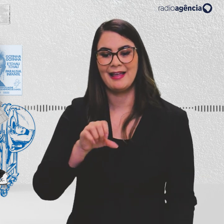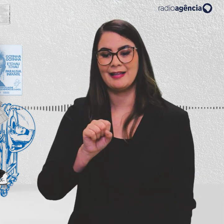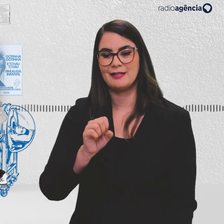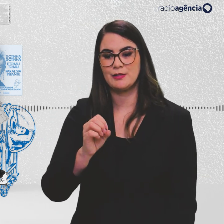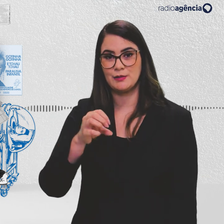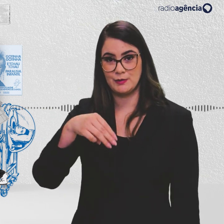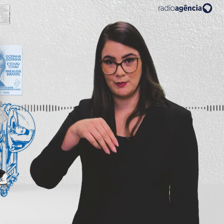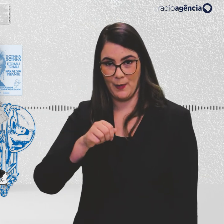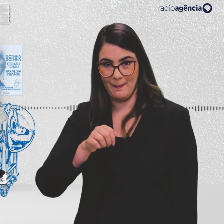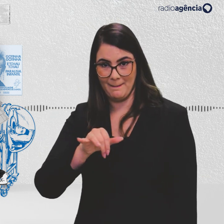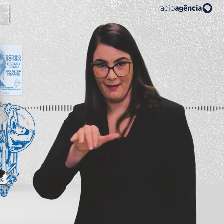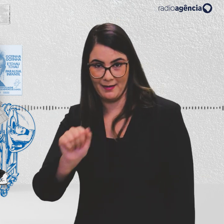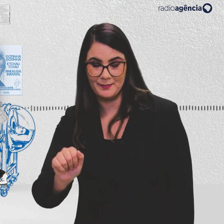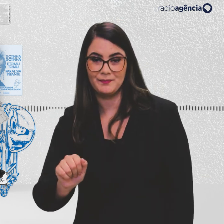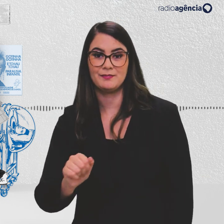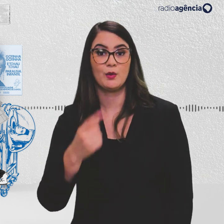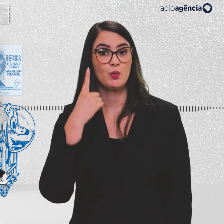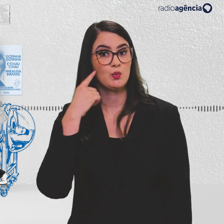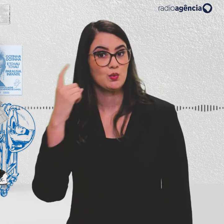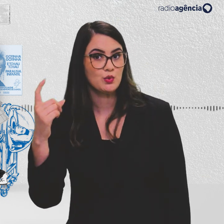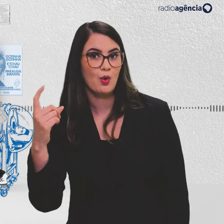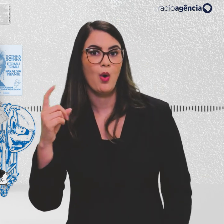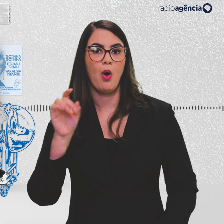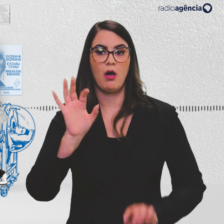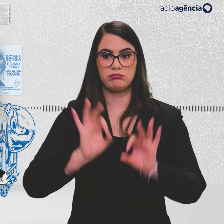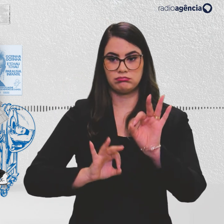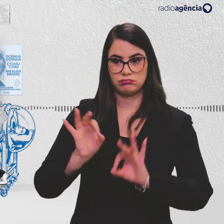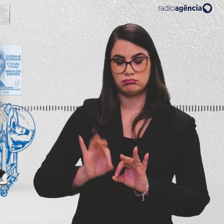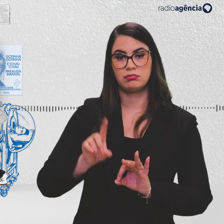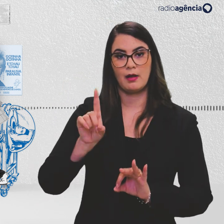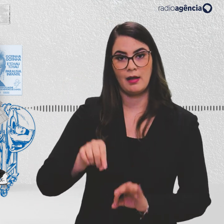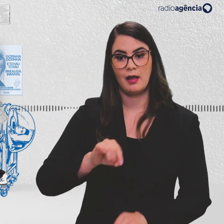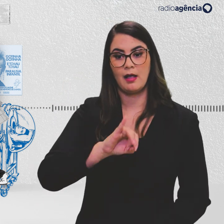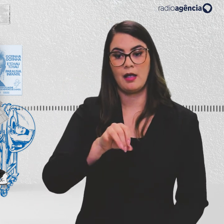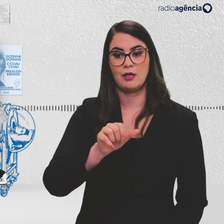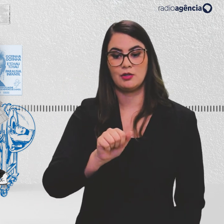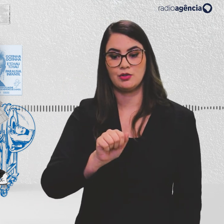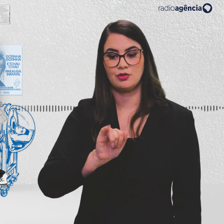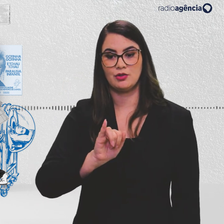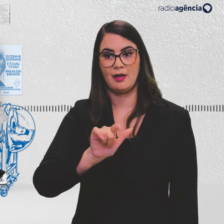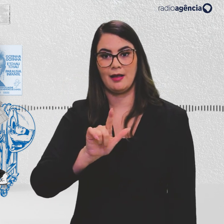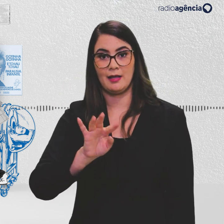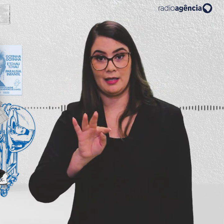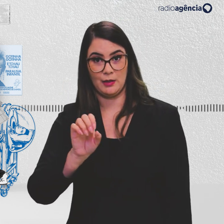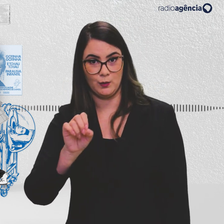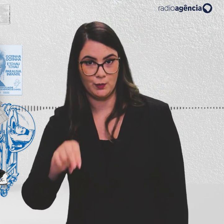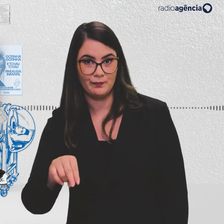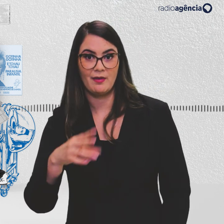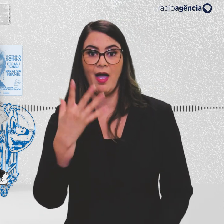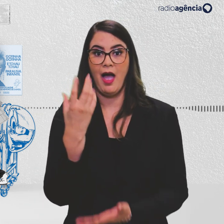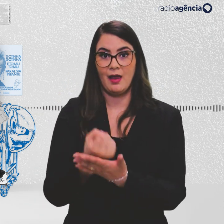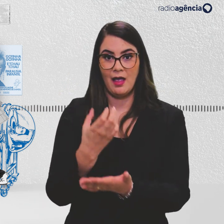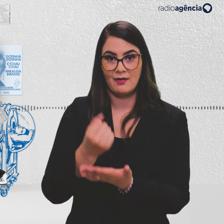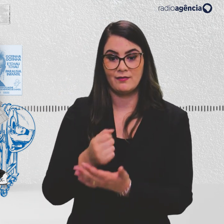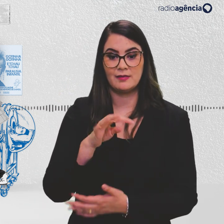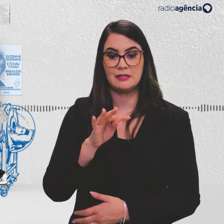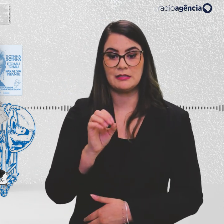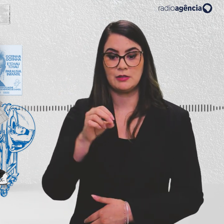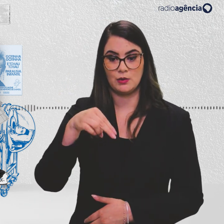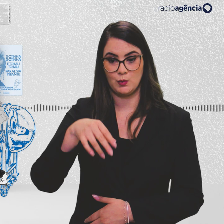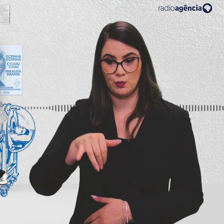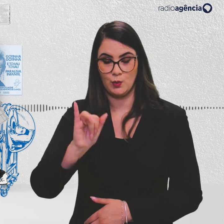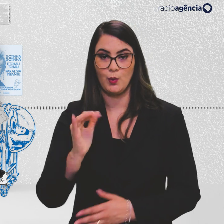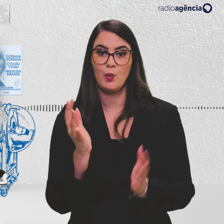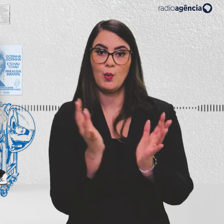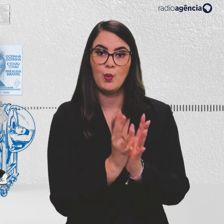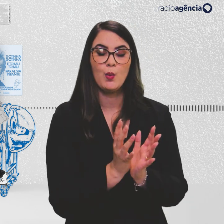Somaya Vilela. A identidade sonora e a sonoplastia são feitas pelo Jailton Sodré. A gravação é feita por Tony Godoy e